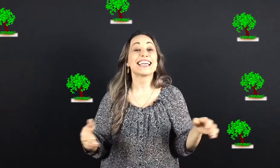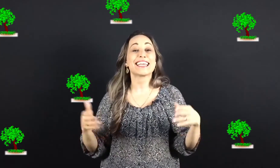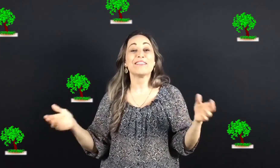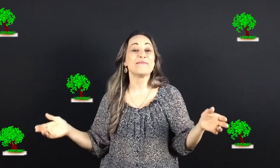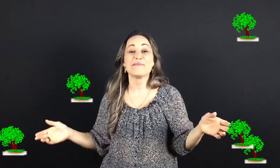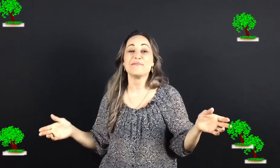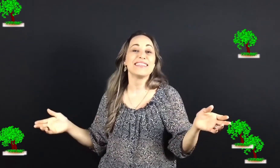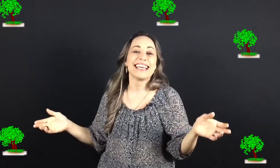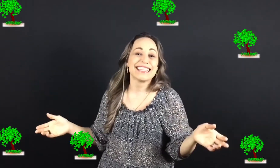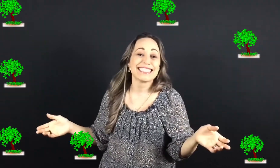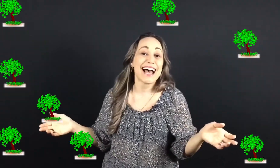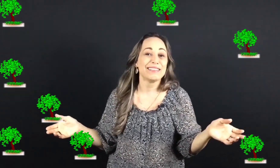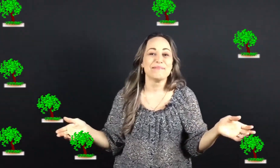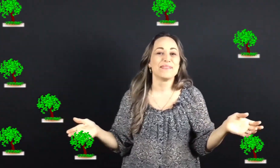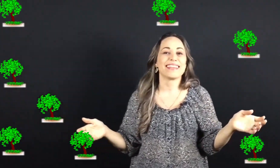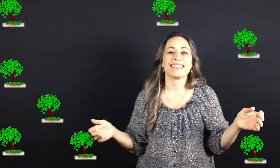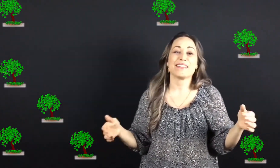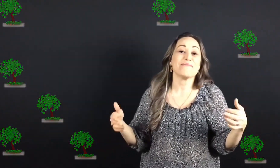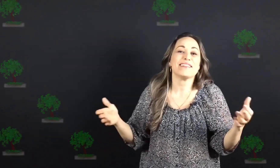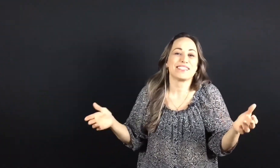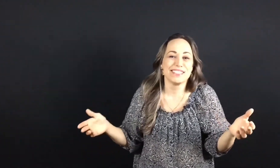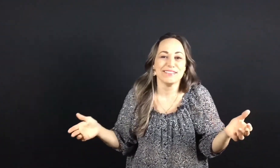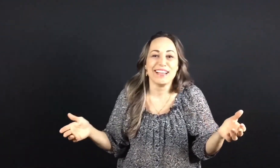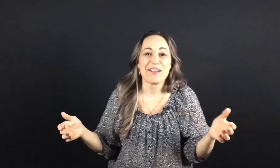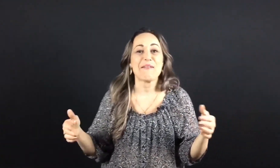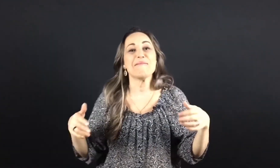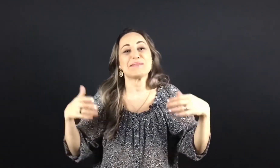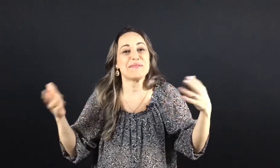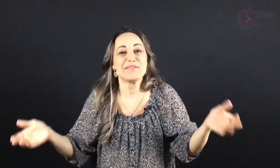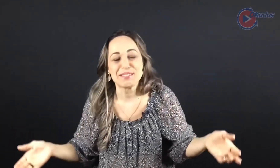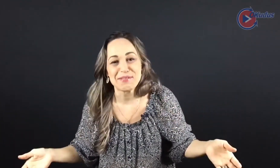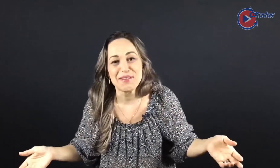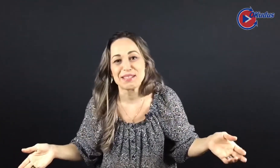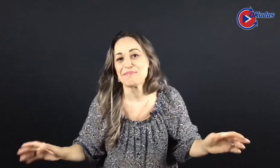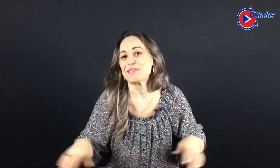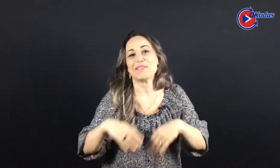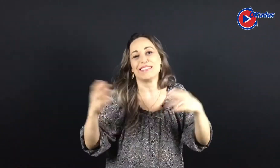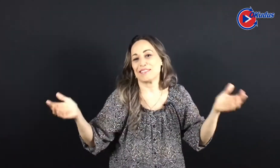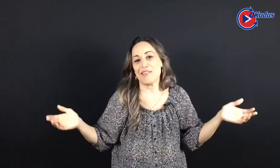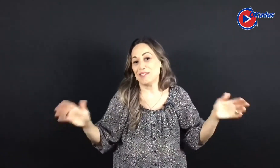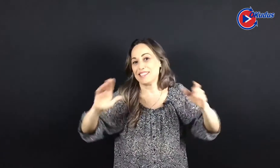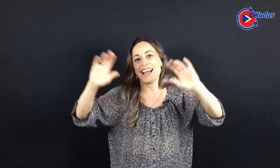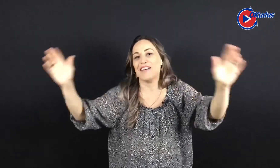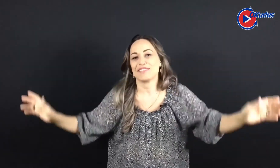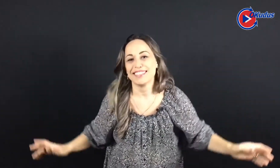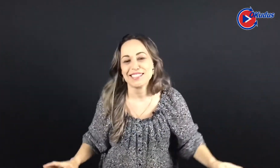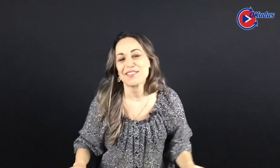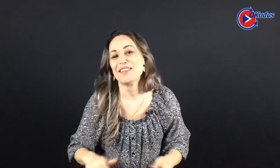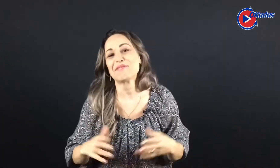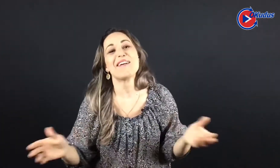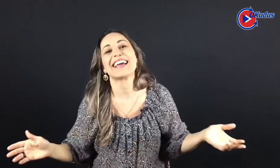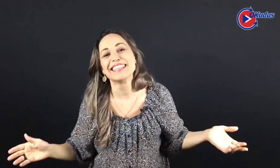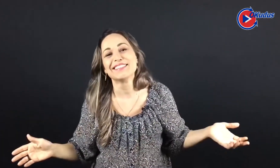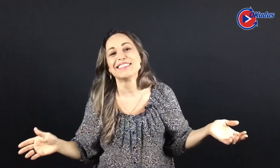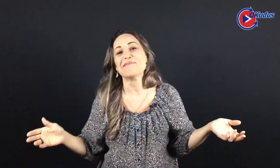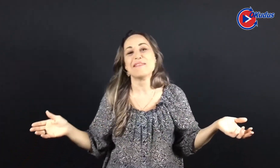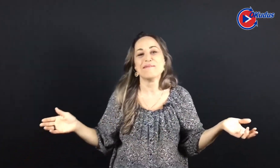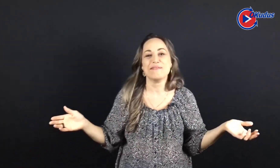aquilo foi muito engraçado, porque eu imagino, né? Como as professoras, o pessoal da escola, o staff lá da escola ficou rindo, da mami